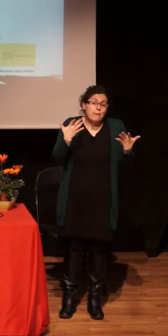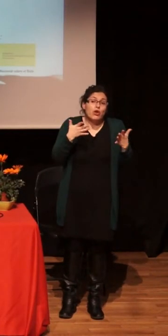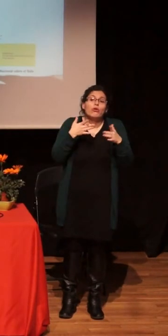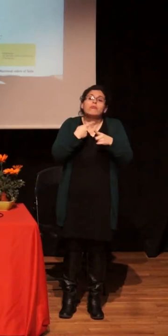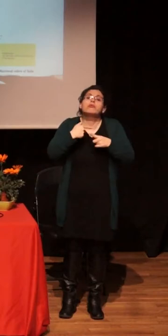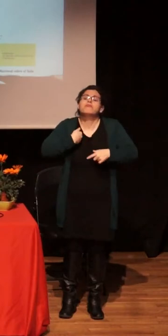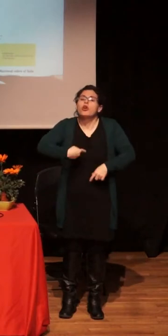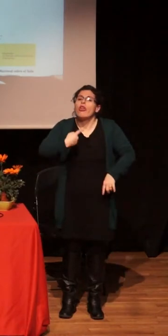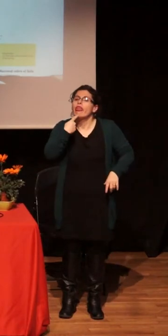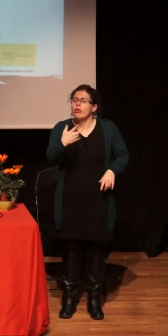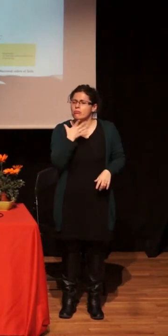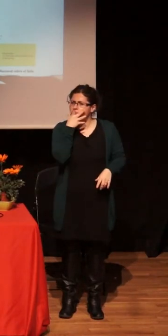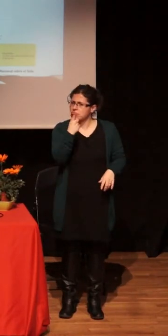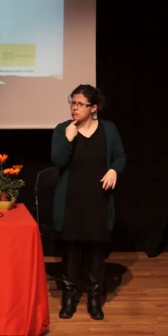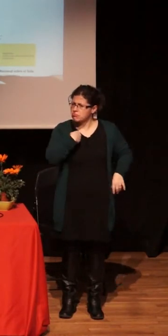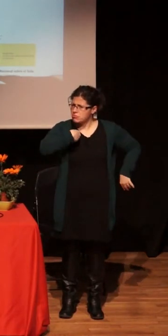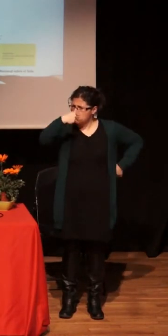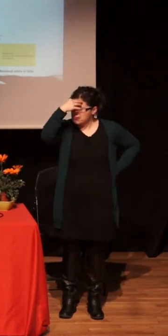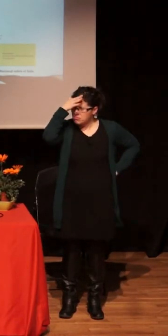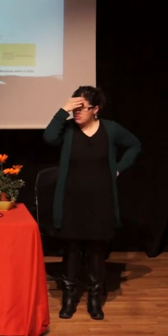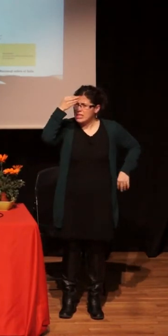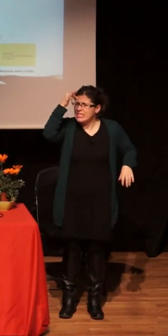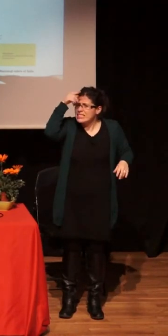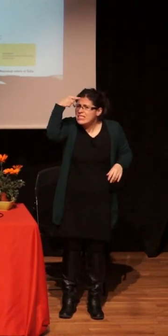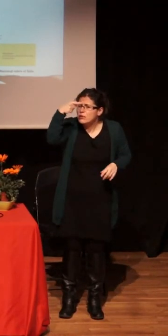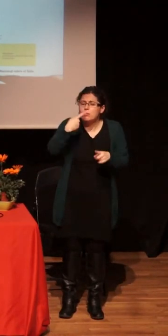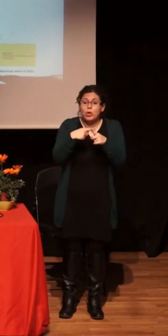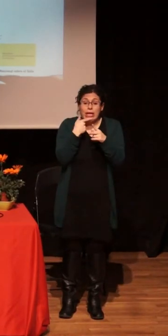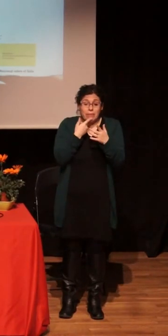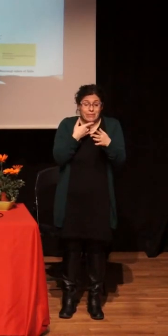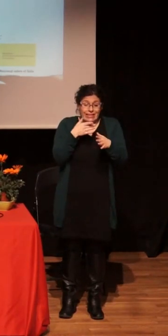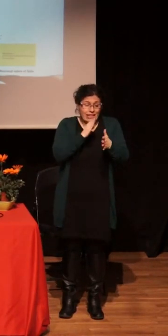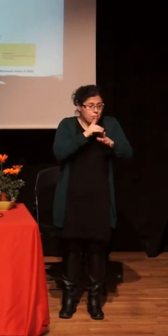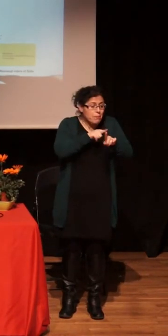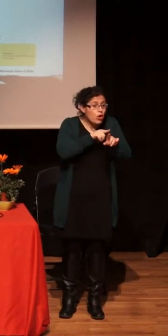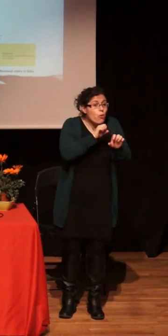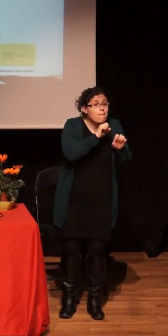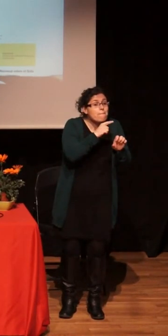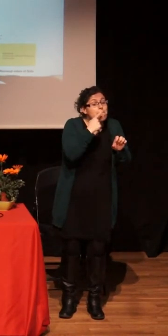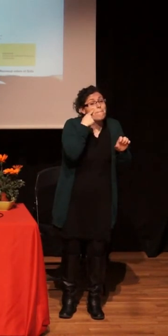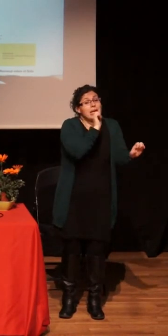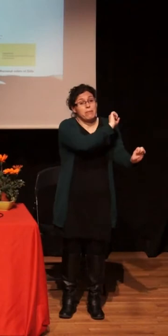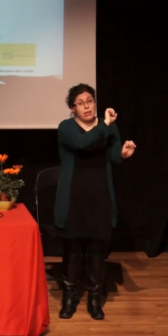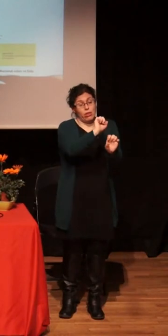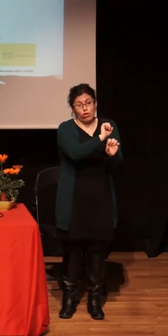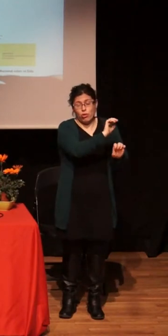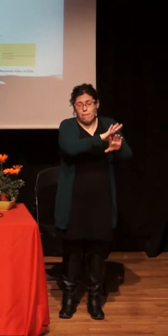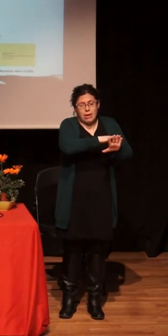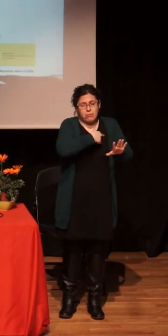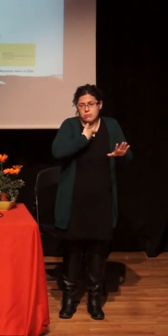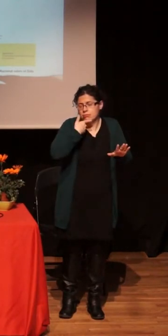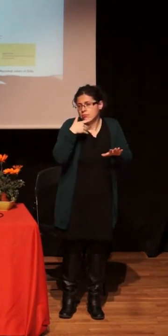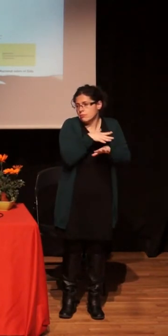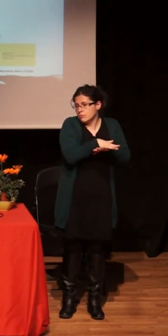el tratamiento como prevención y el predominio de la prueba no son solamente el que decir. Hay